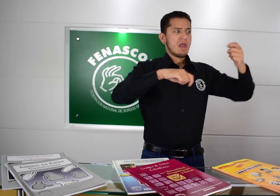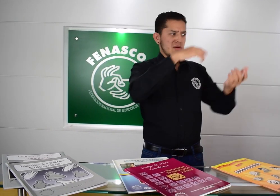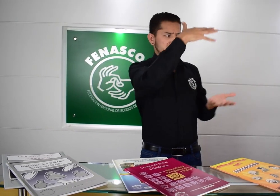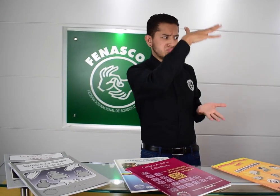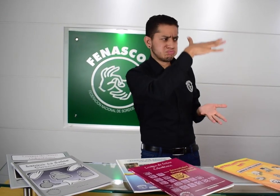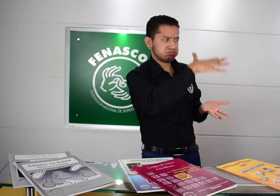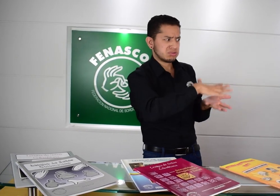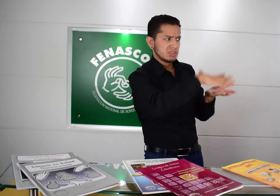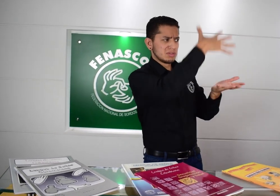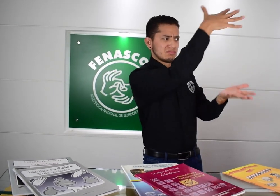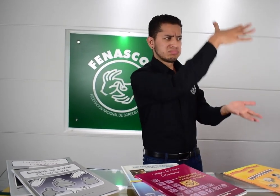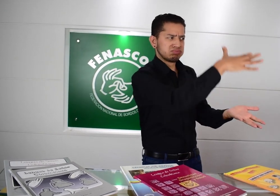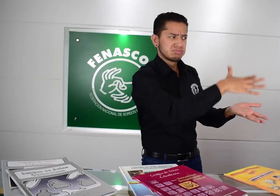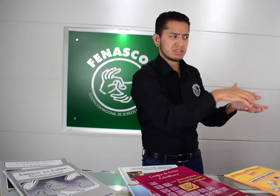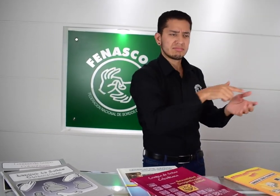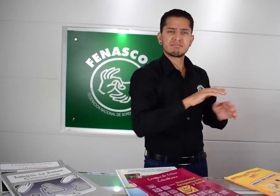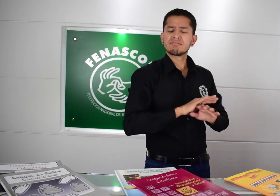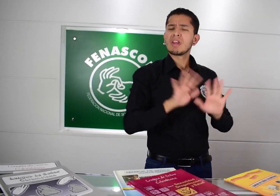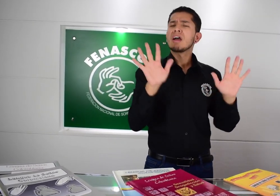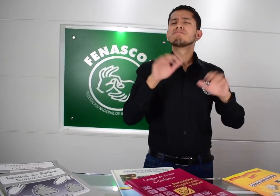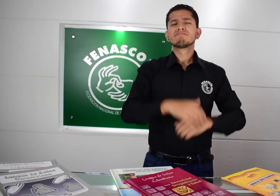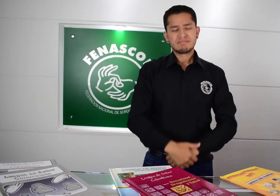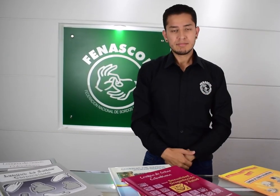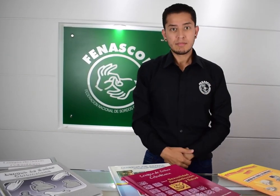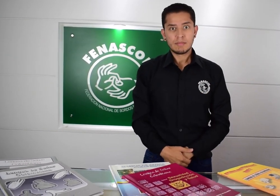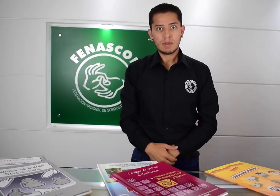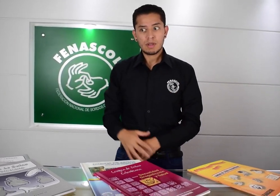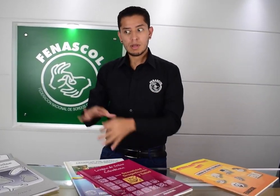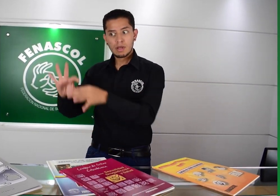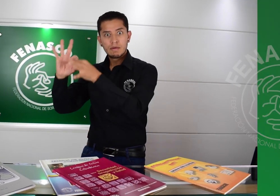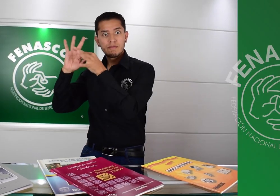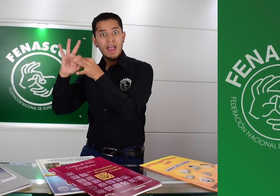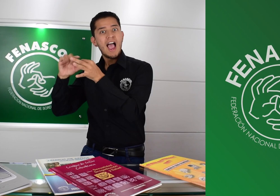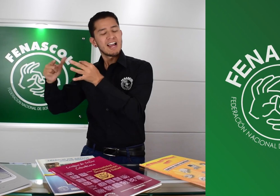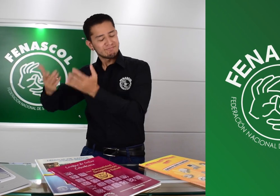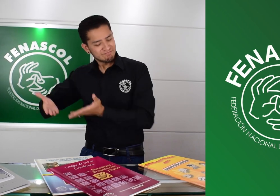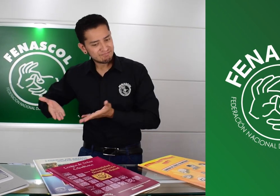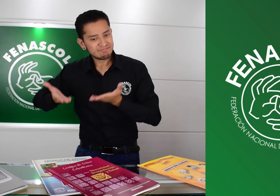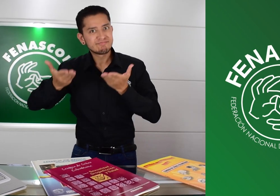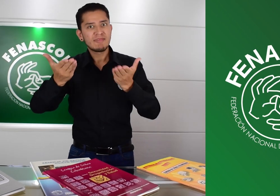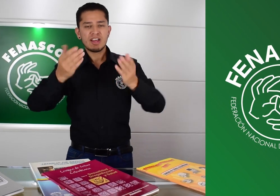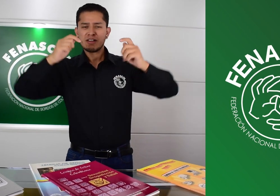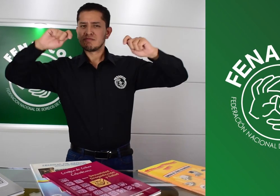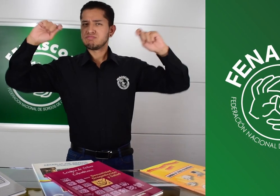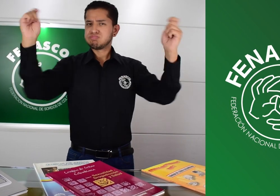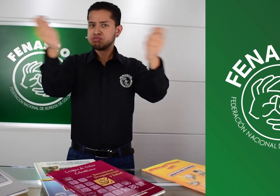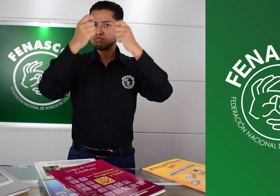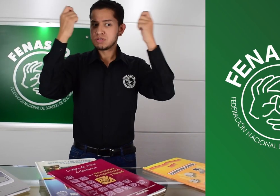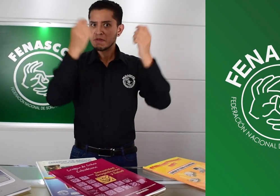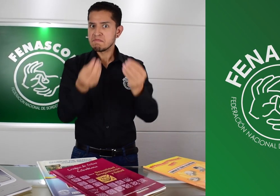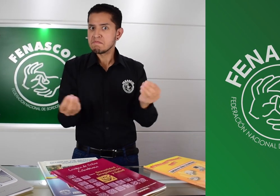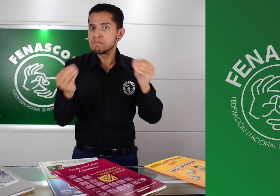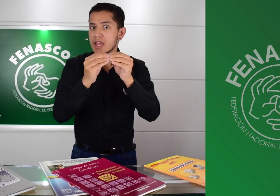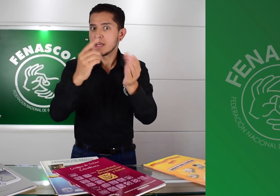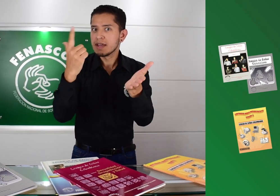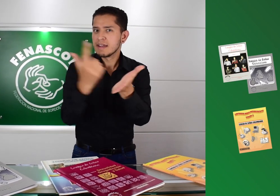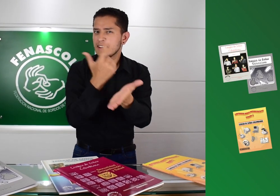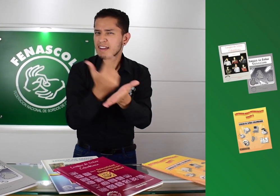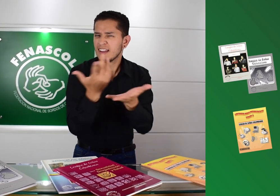Pues algunos de los materiales ya se terminaron, pero aún no hay más libros. Por eso Fenasco les tiene una nueva promoción para